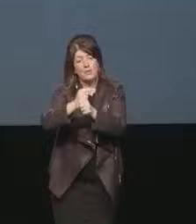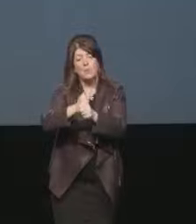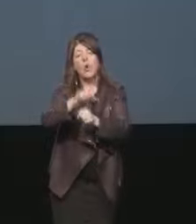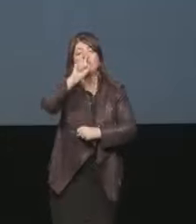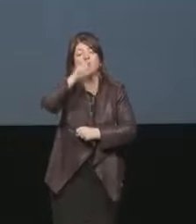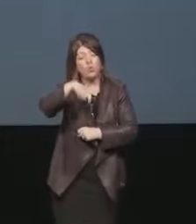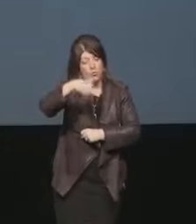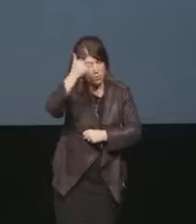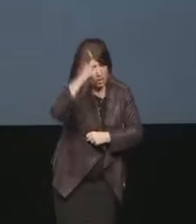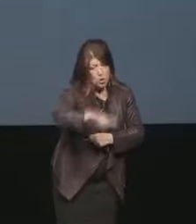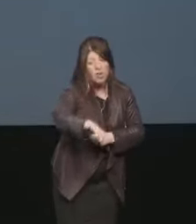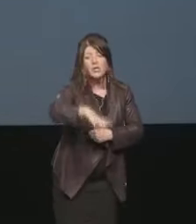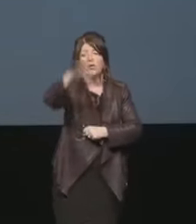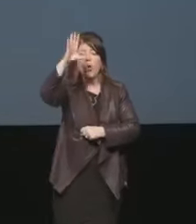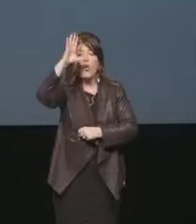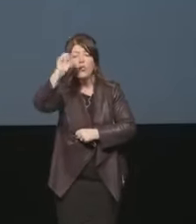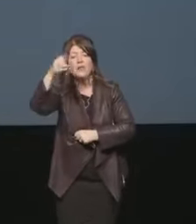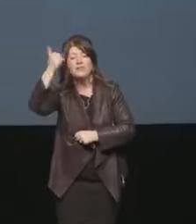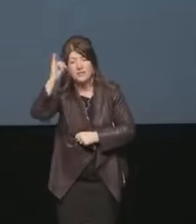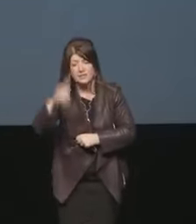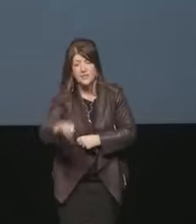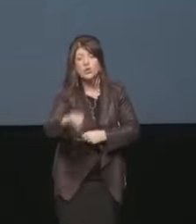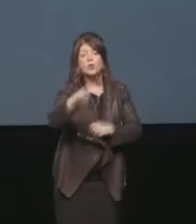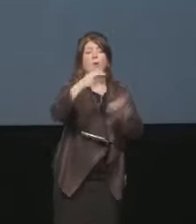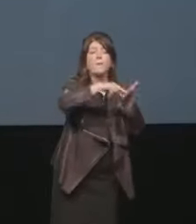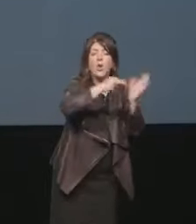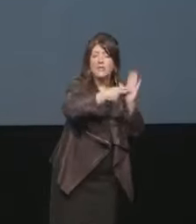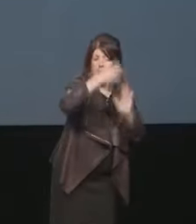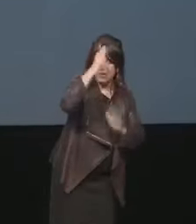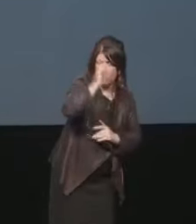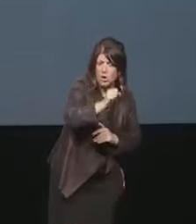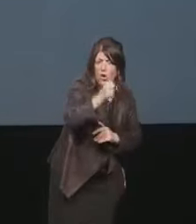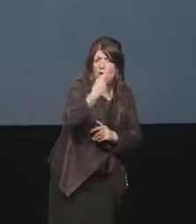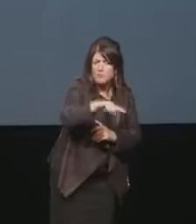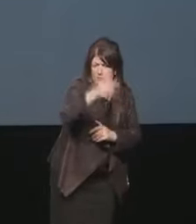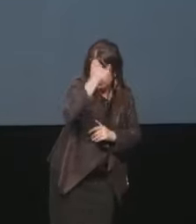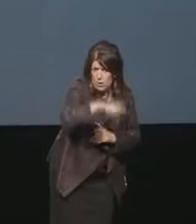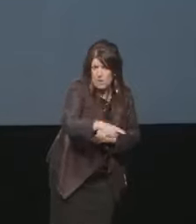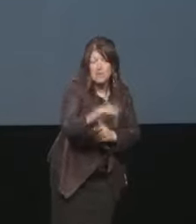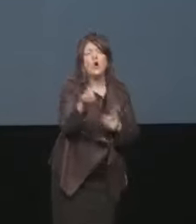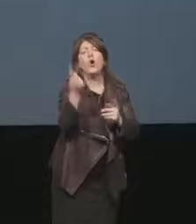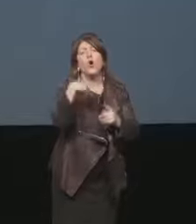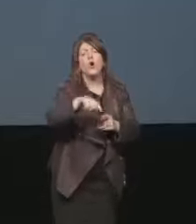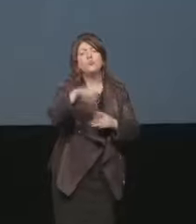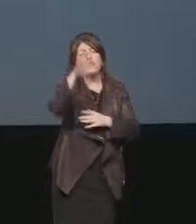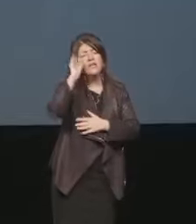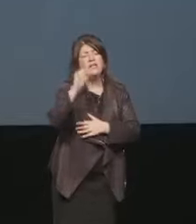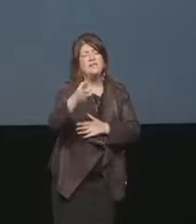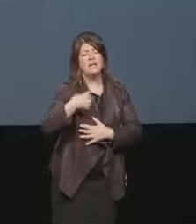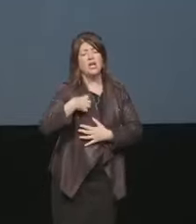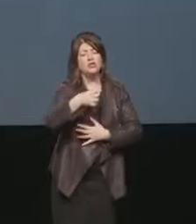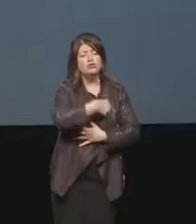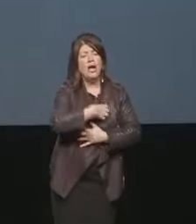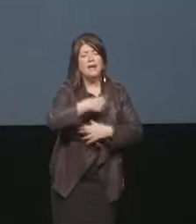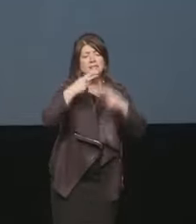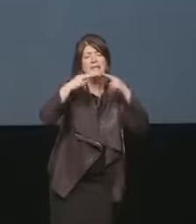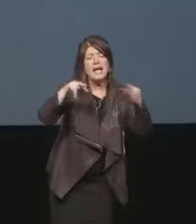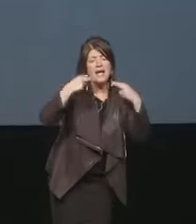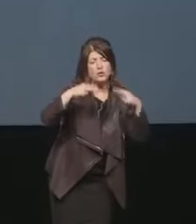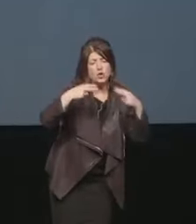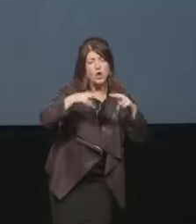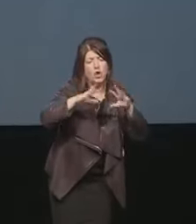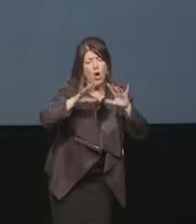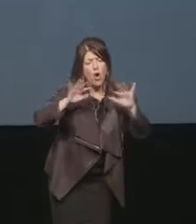l'Università degli Studi di Torino il Politecnico di Torino e l'Università di Scienze Gastronomiche. Alcune aziende alcune che